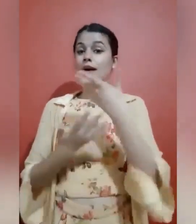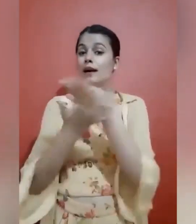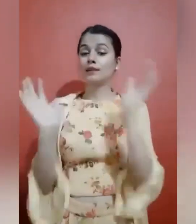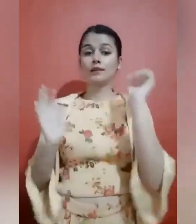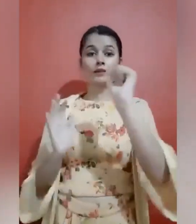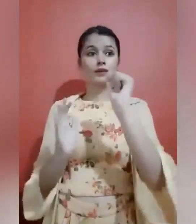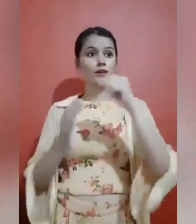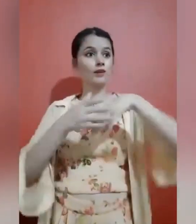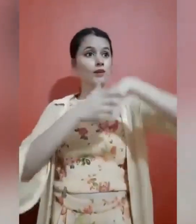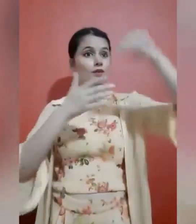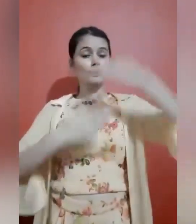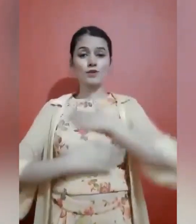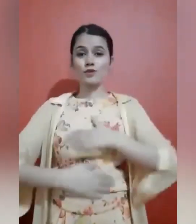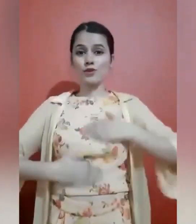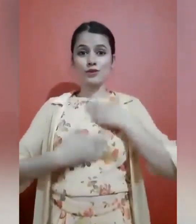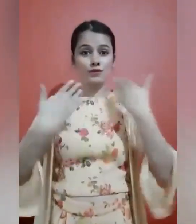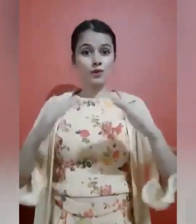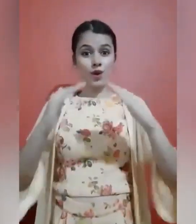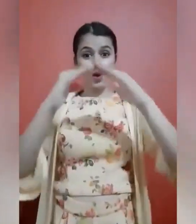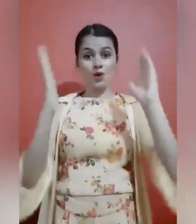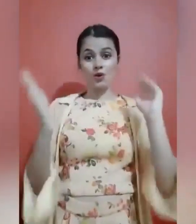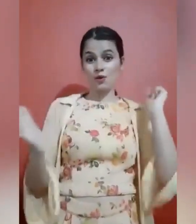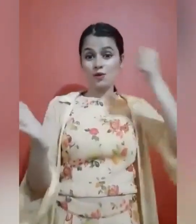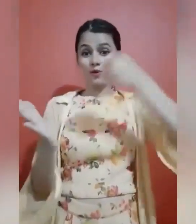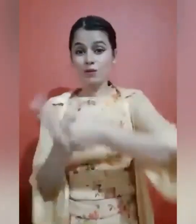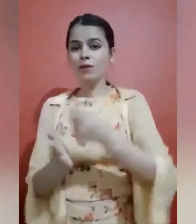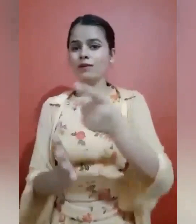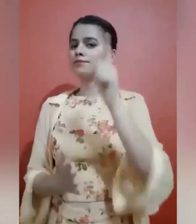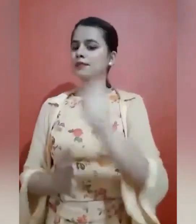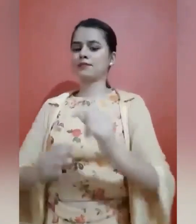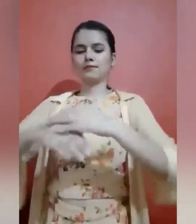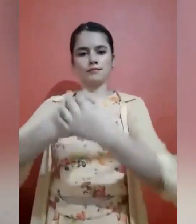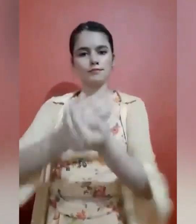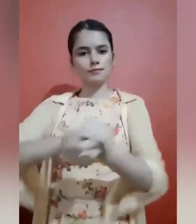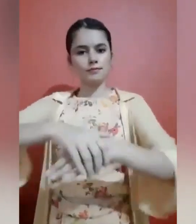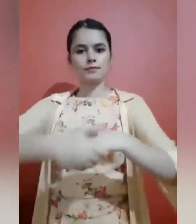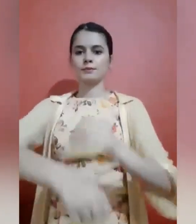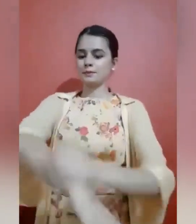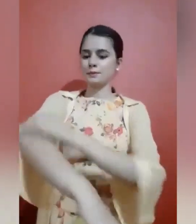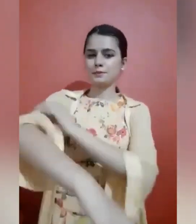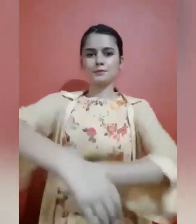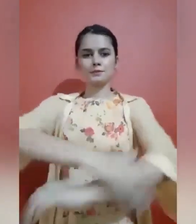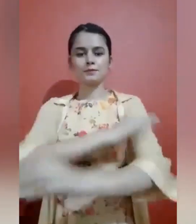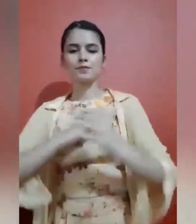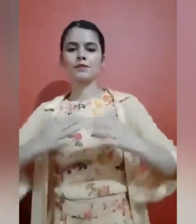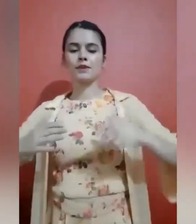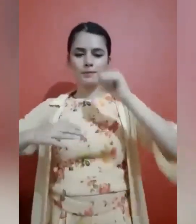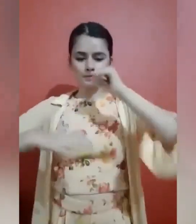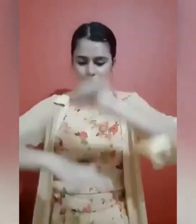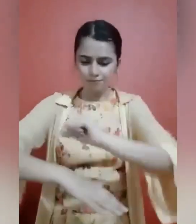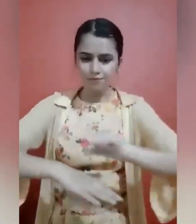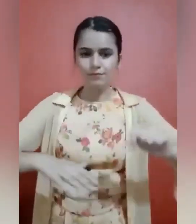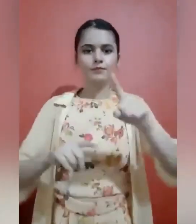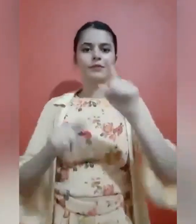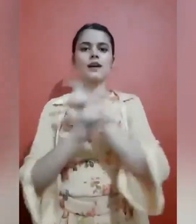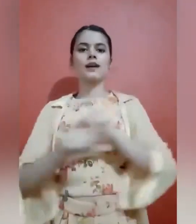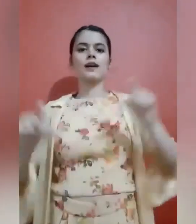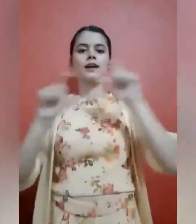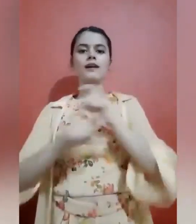उप्योग करे जब भी आप कहीं बाहर से आए अपने हाथ पर साबुन से अवश्र दोए यही उचित